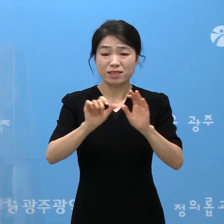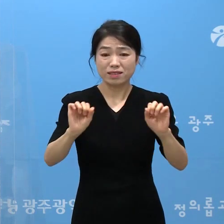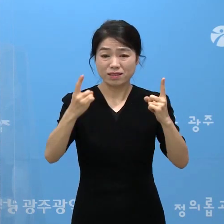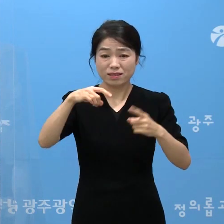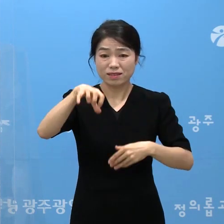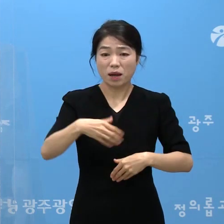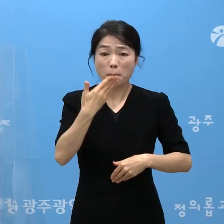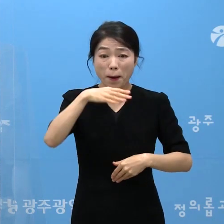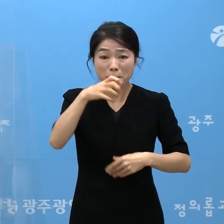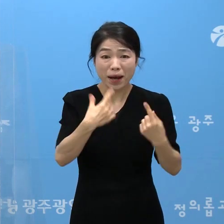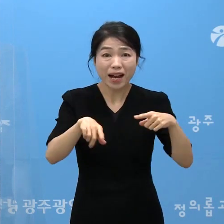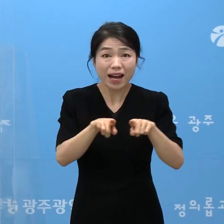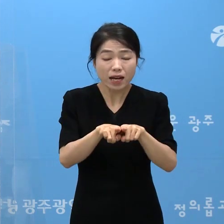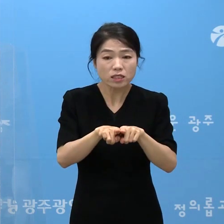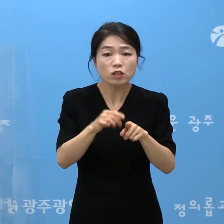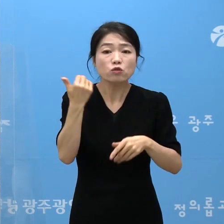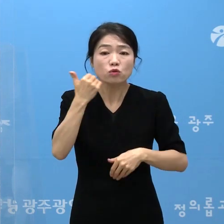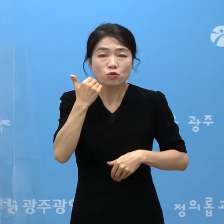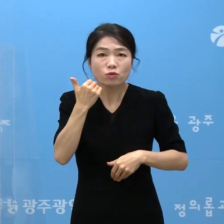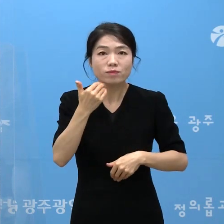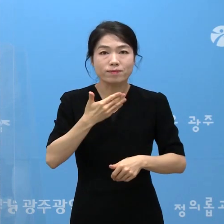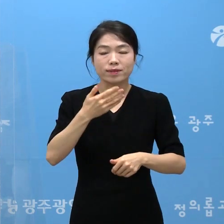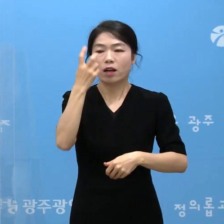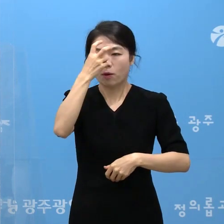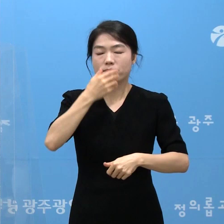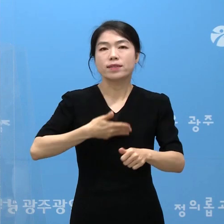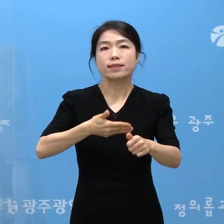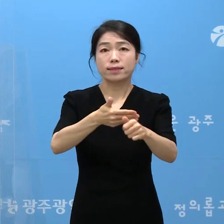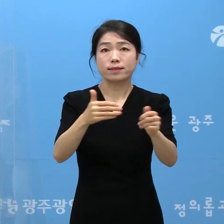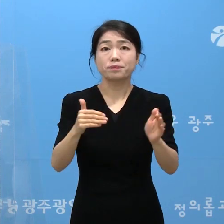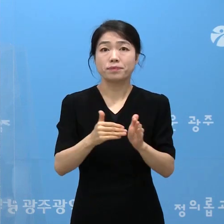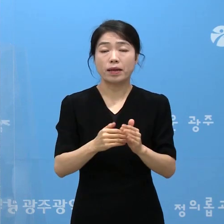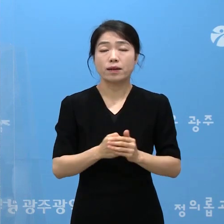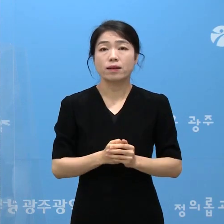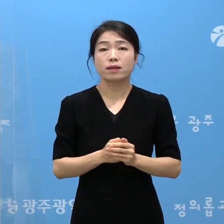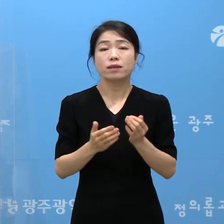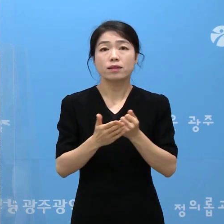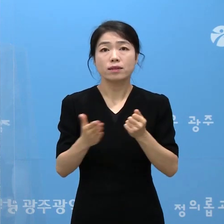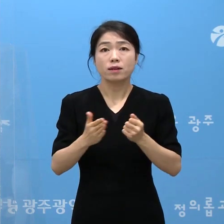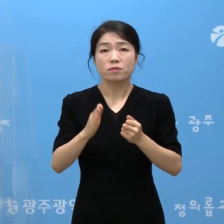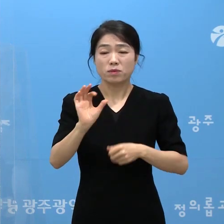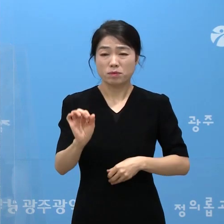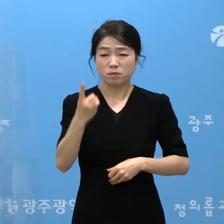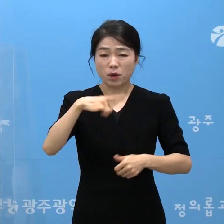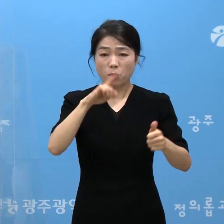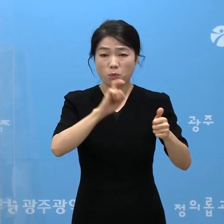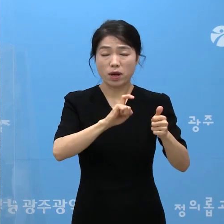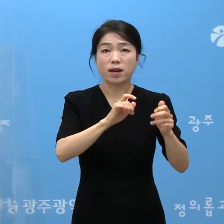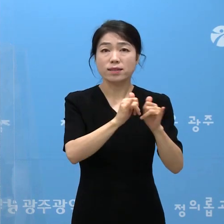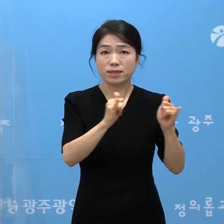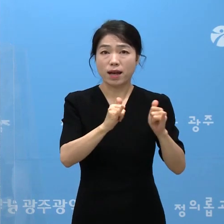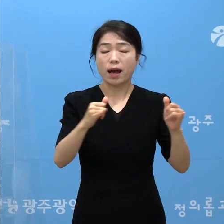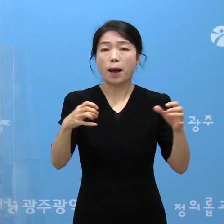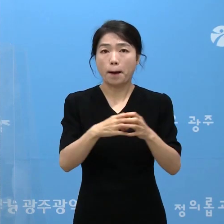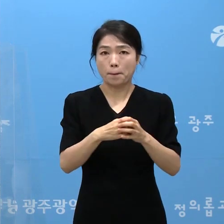이용자를 파악하여 검사 안내하였습니다. 이에 따라 지표 환자 포함 총